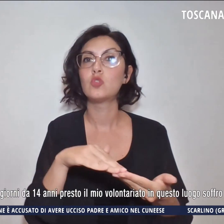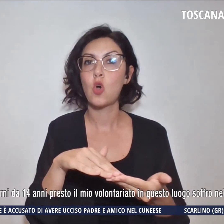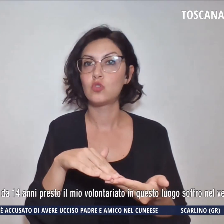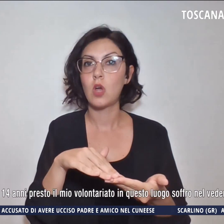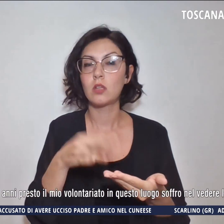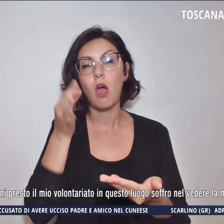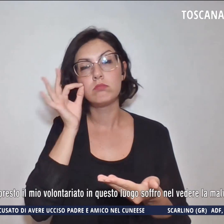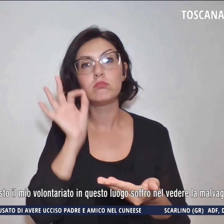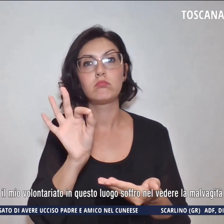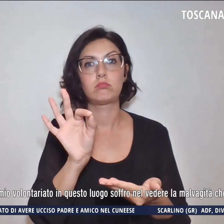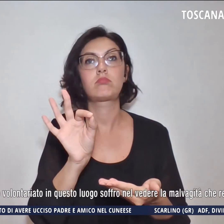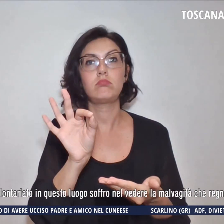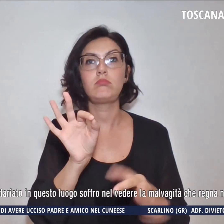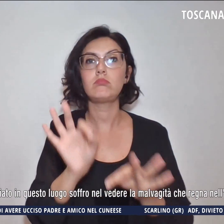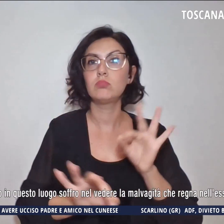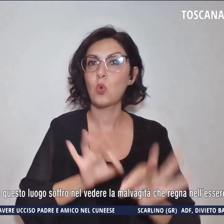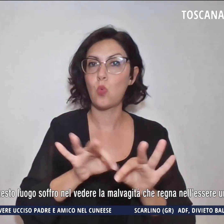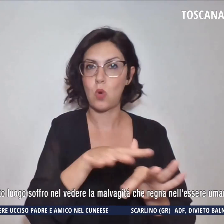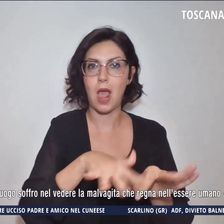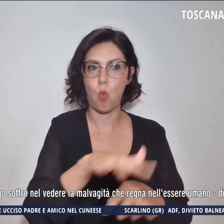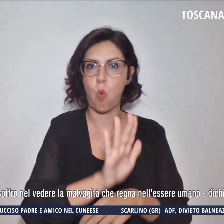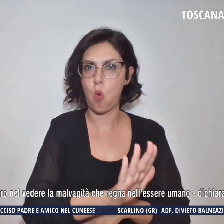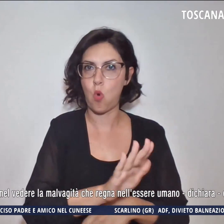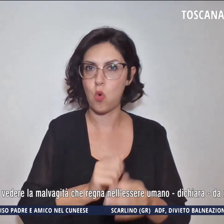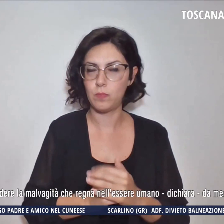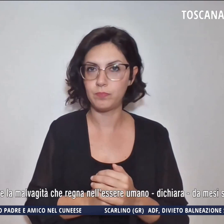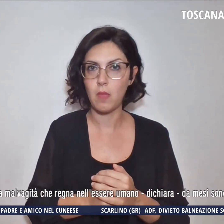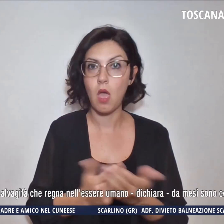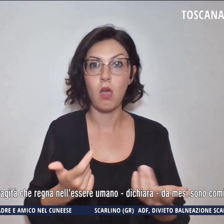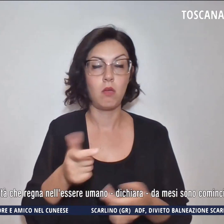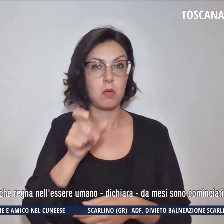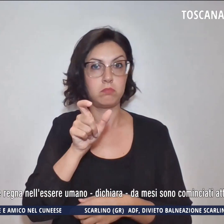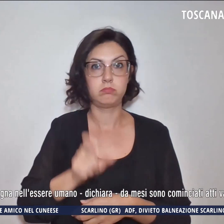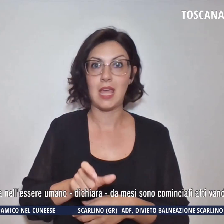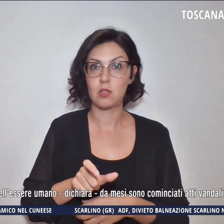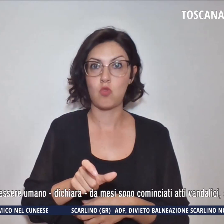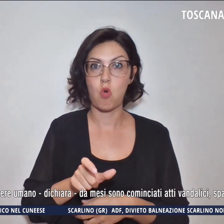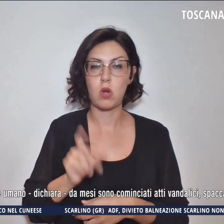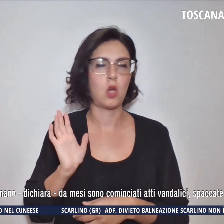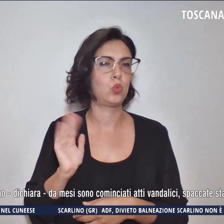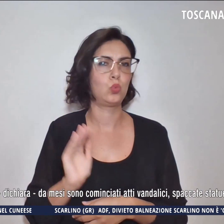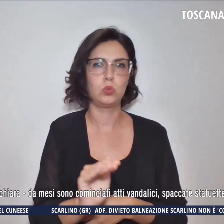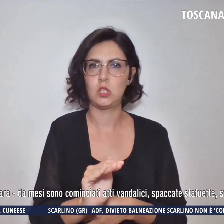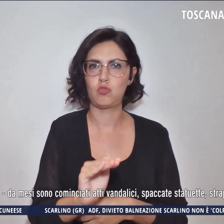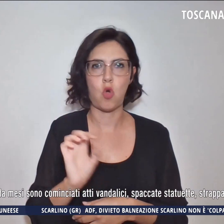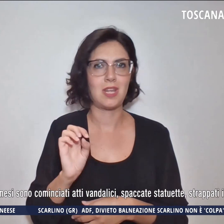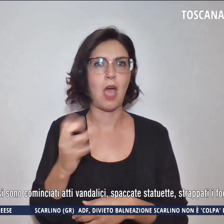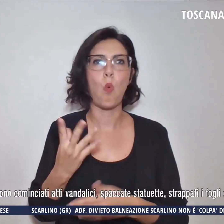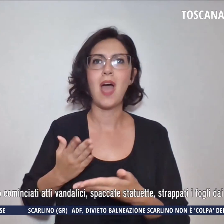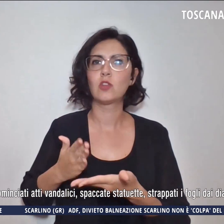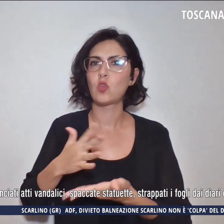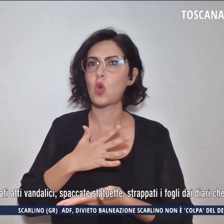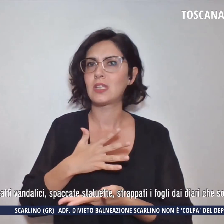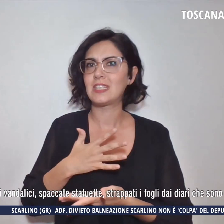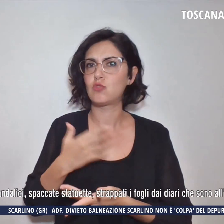sempre nella cura del luogo come persona che tutti i giorni da 14 anni presto il mio